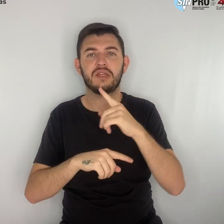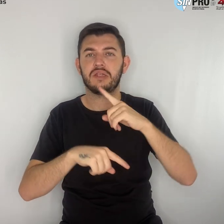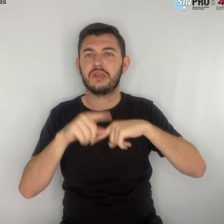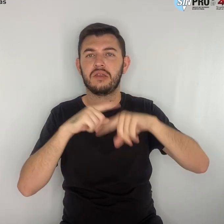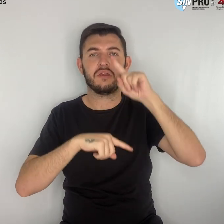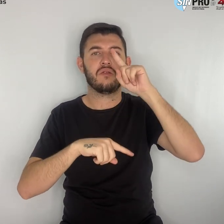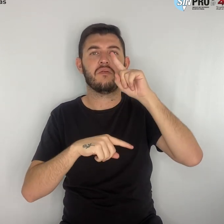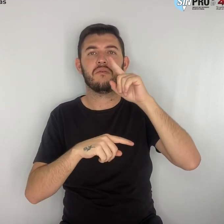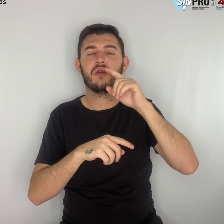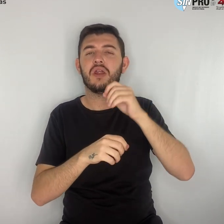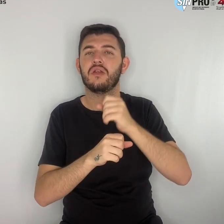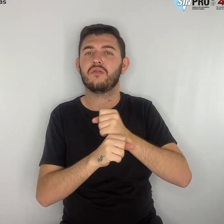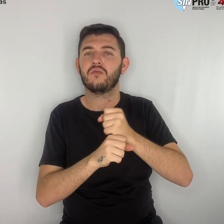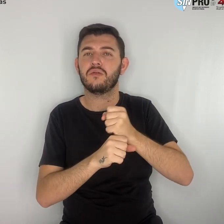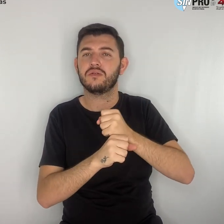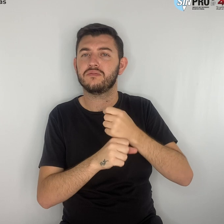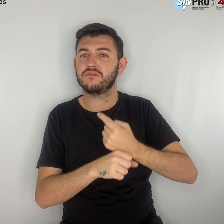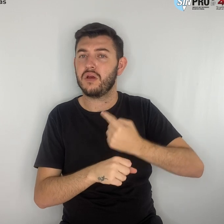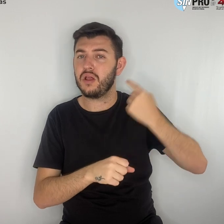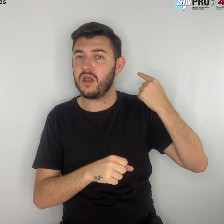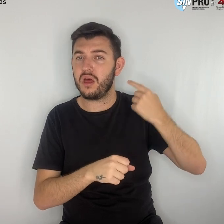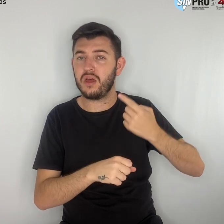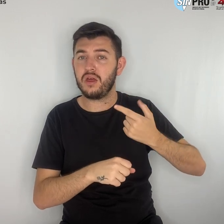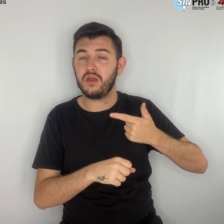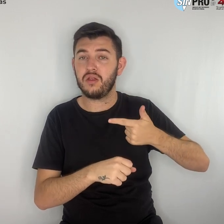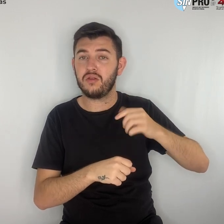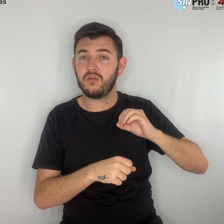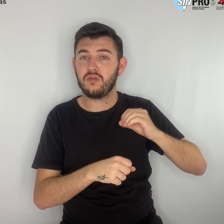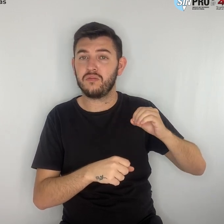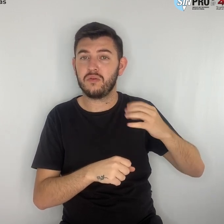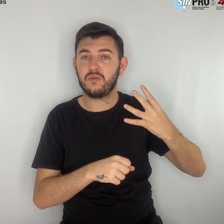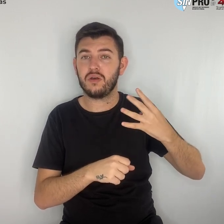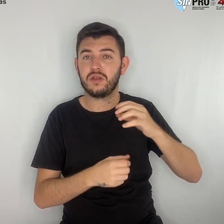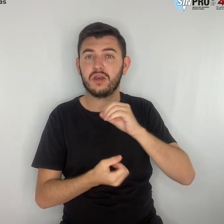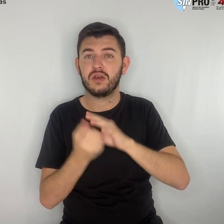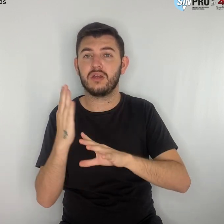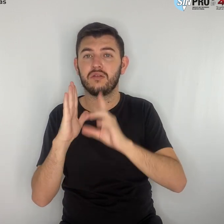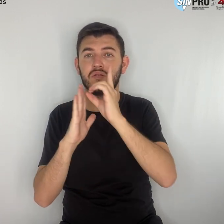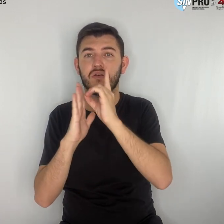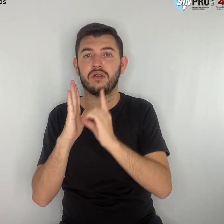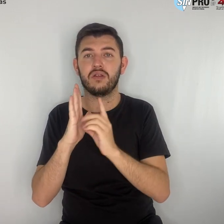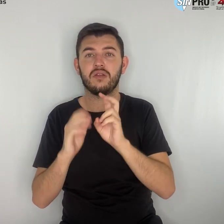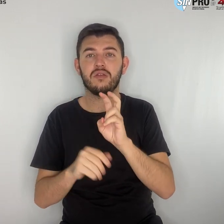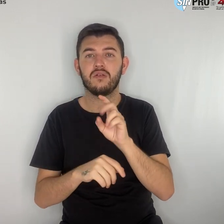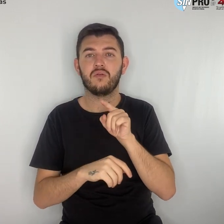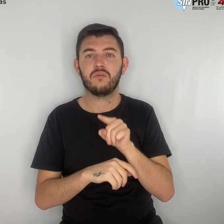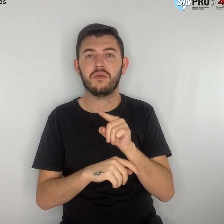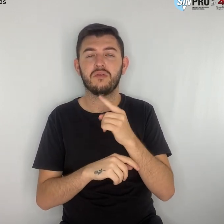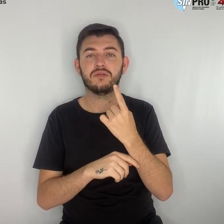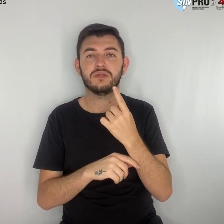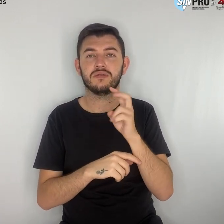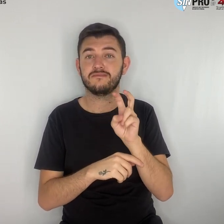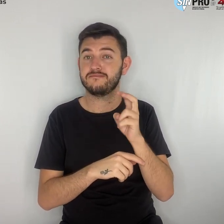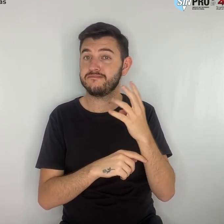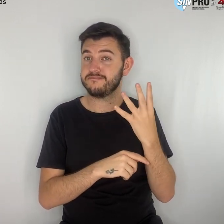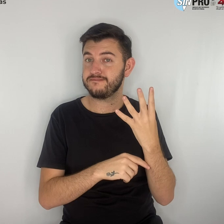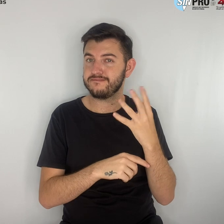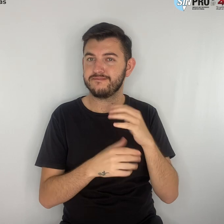2004 pelo Decreto 5.154. Comentário sobre a